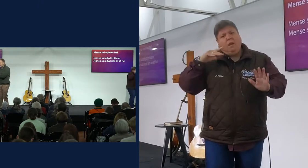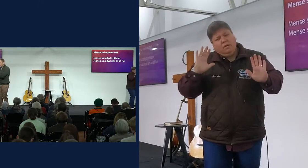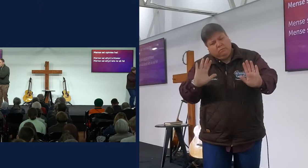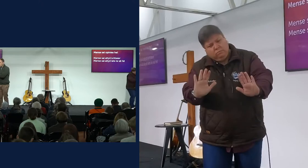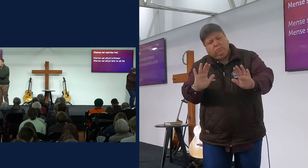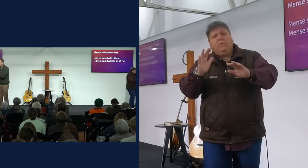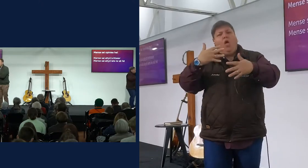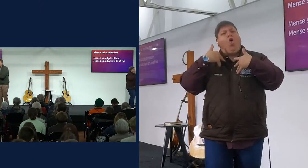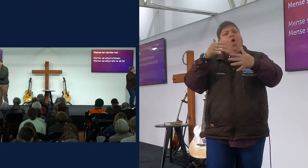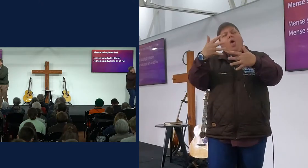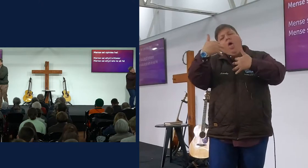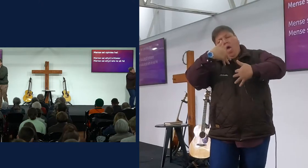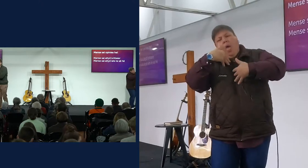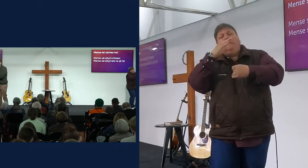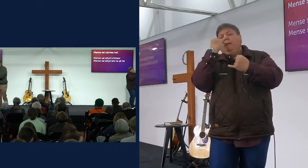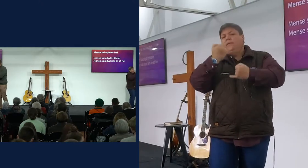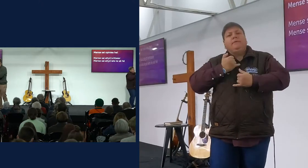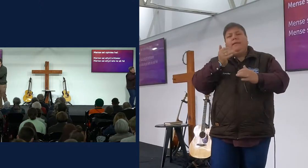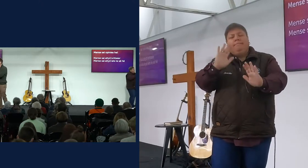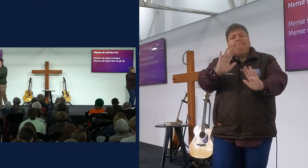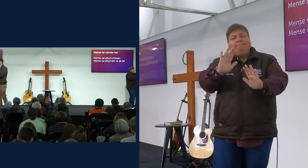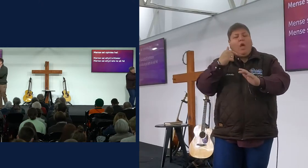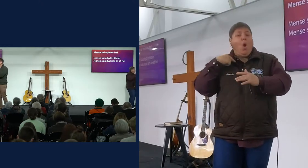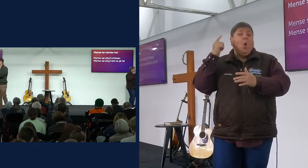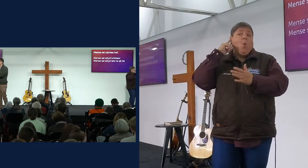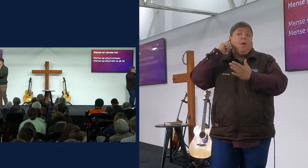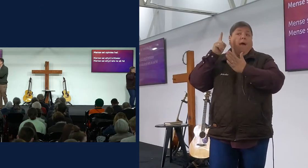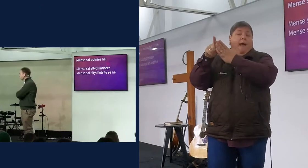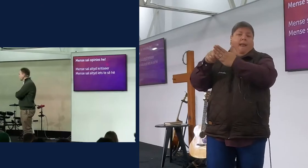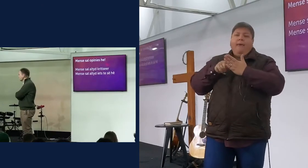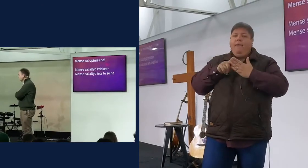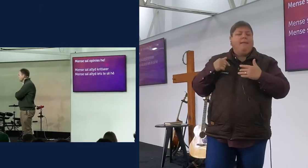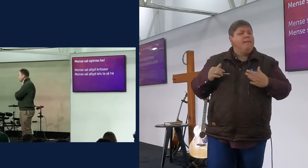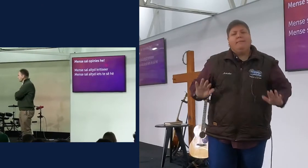vir die heren, of gaan ek jy heel tyd my oor leen vir wat mense sê?